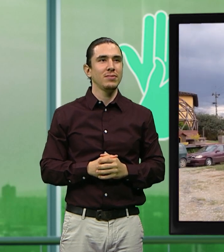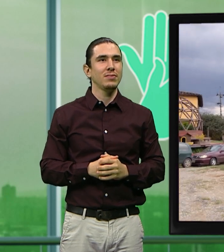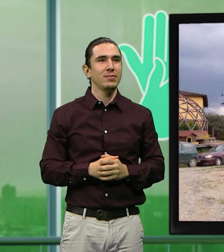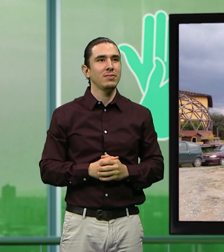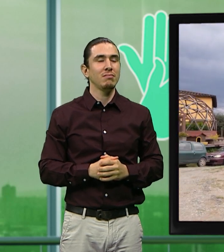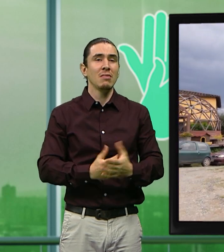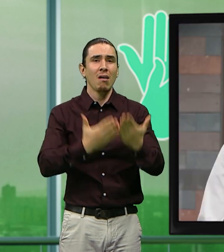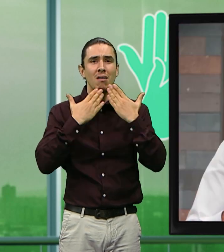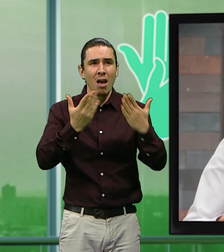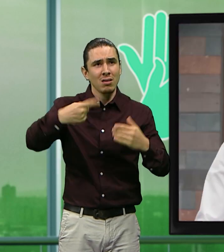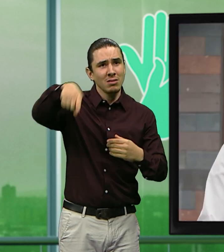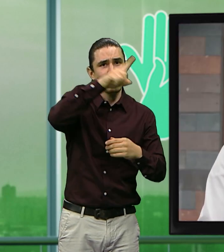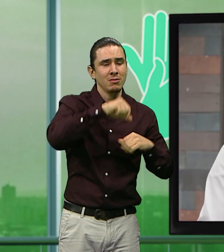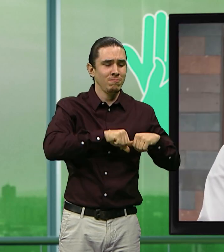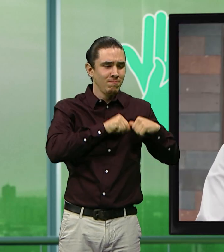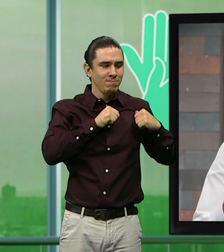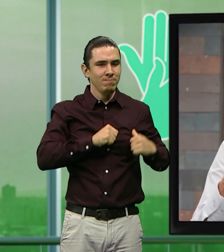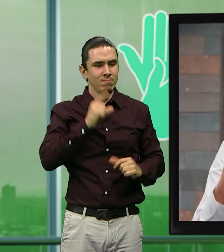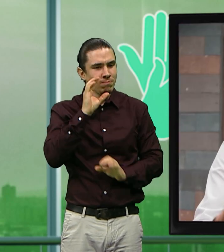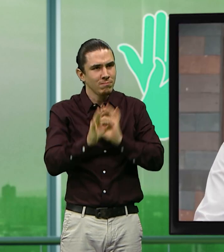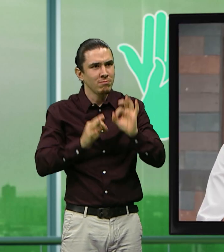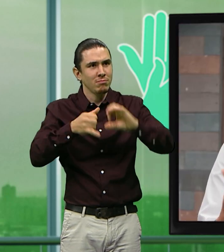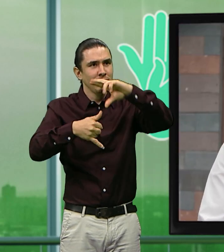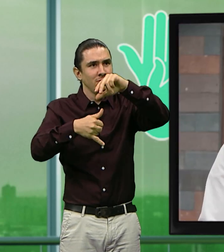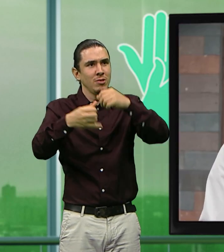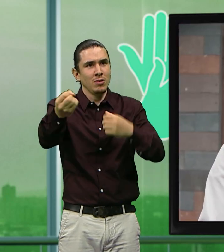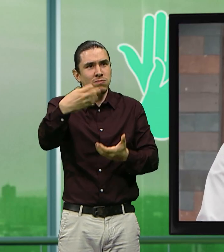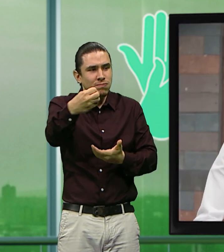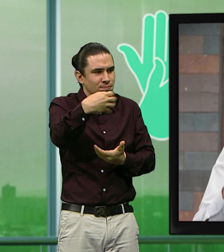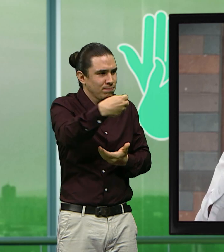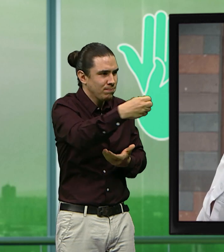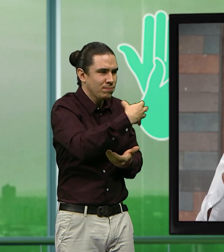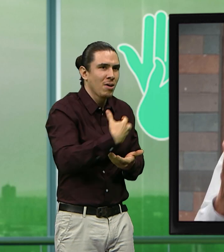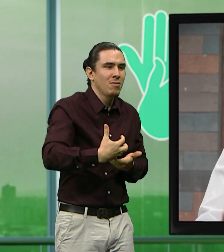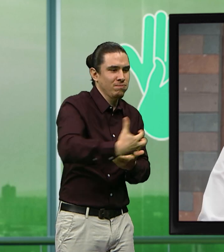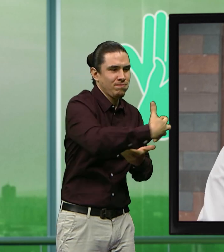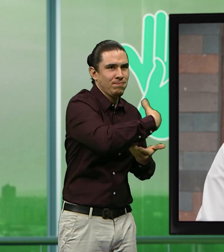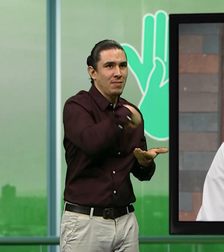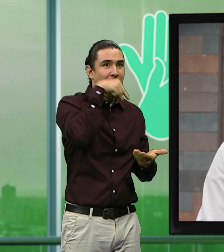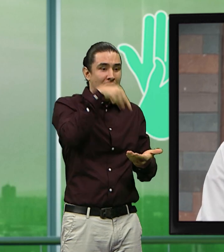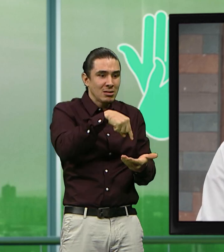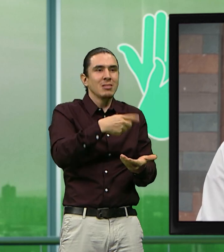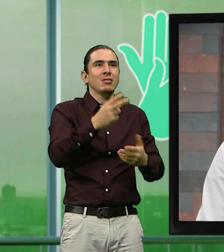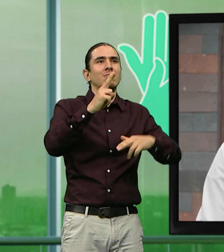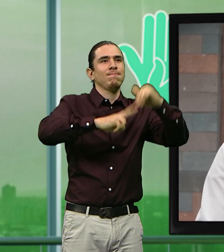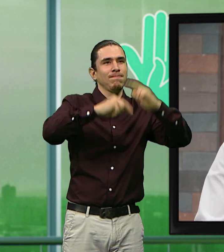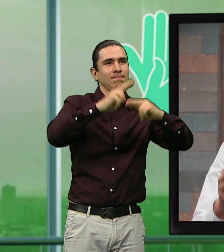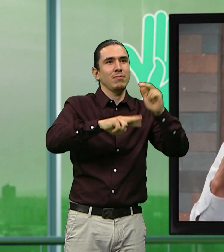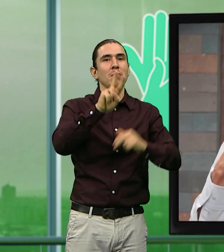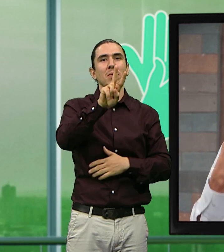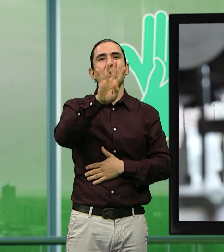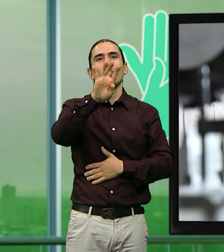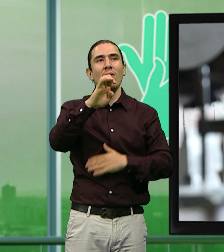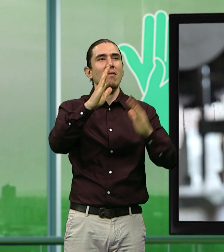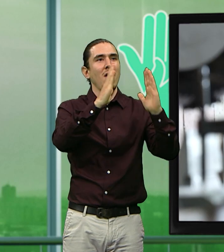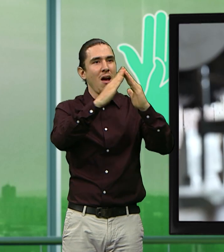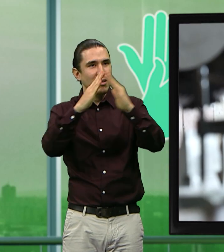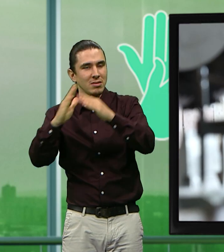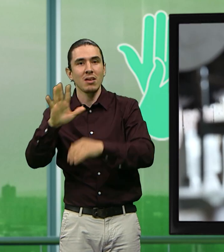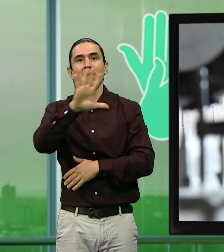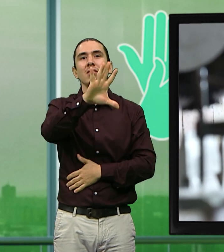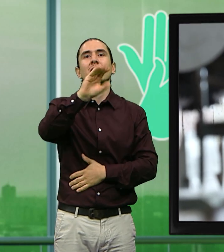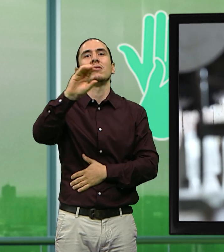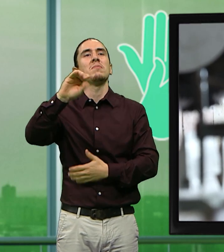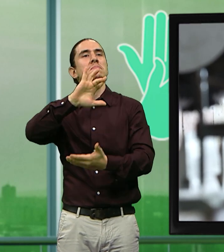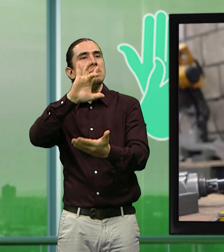Gracias a esa labor que vamos construyendo cada día, a la entrega de 29 viviendas, más de 500 parques